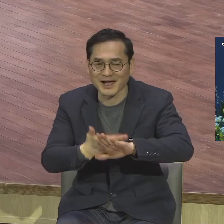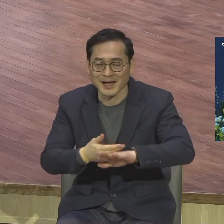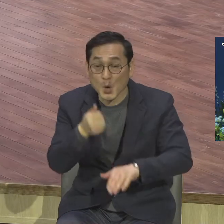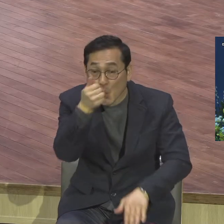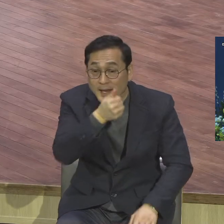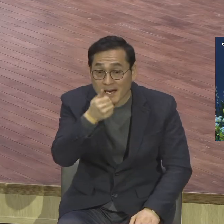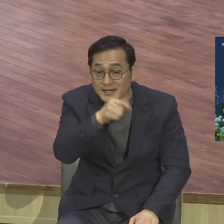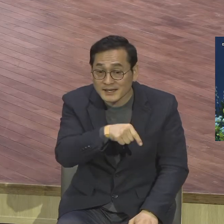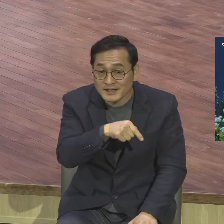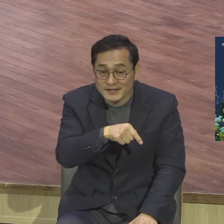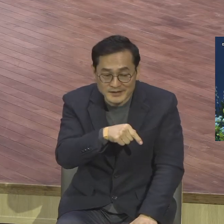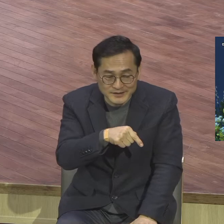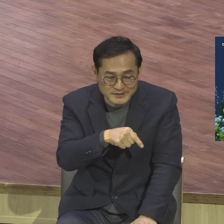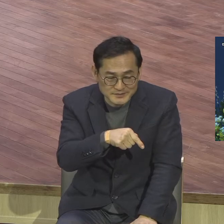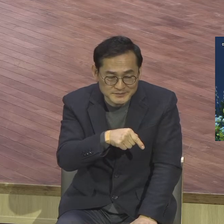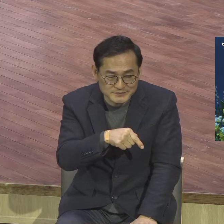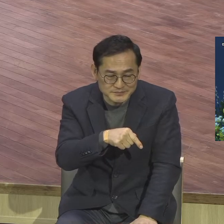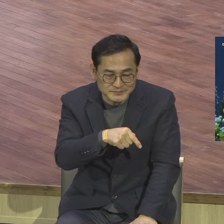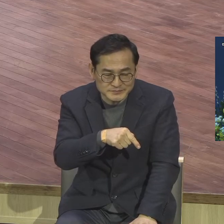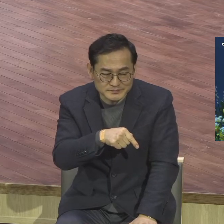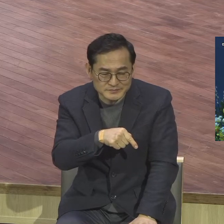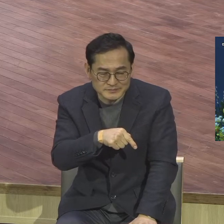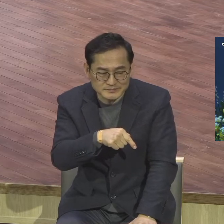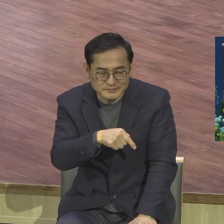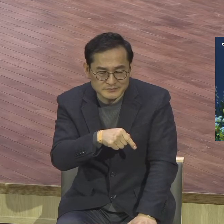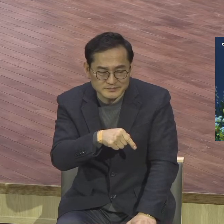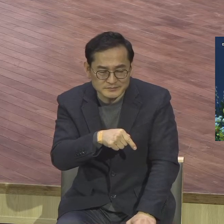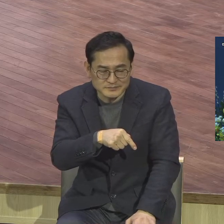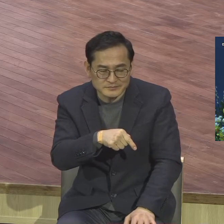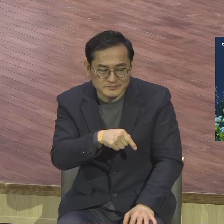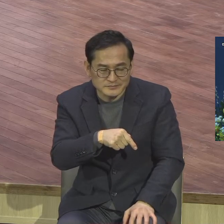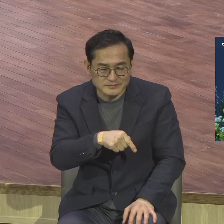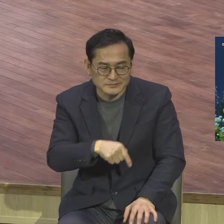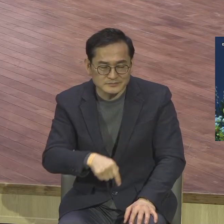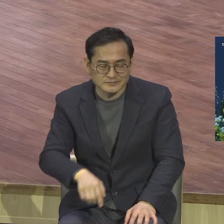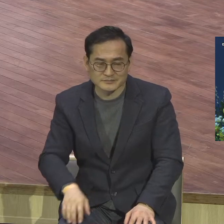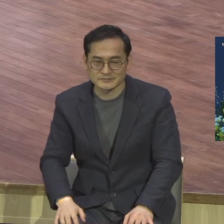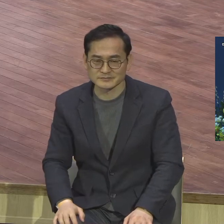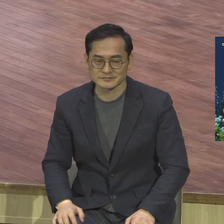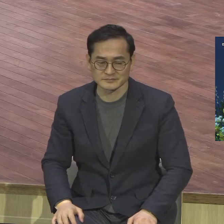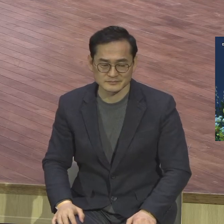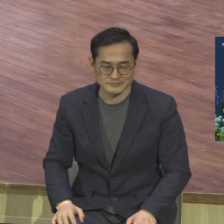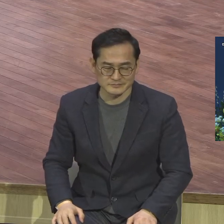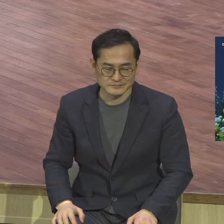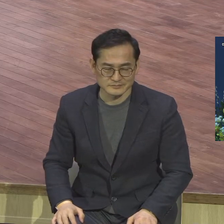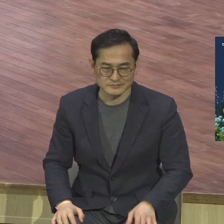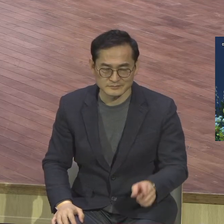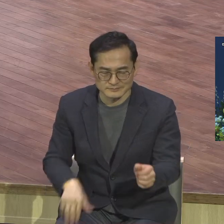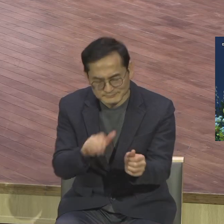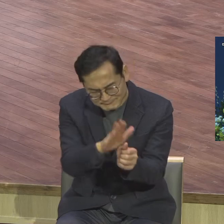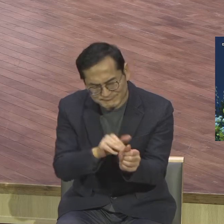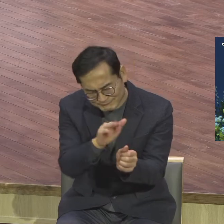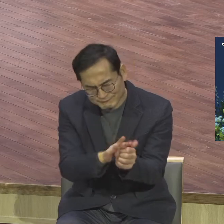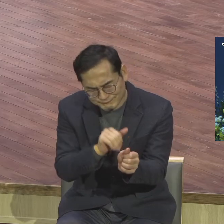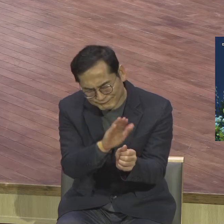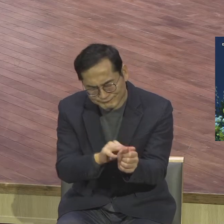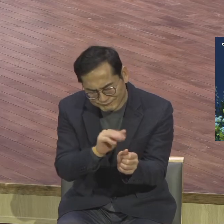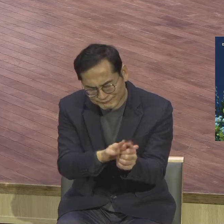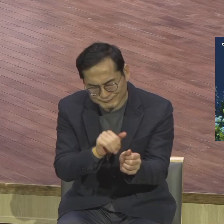고양이는 아홉 번 잘해주다가 한 번 혼내고 그렇게 꾸중을 하면